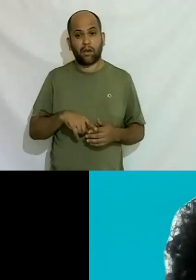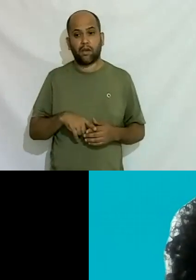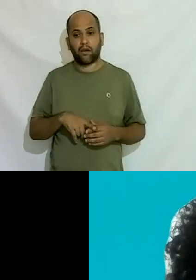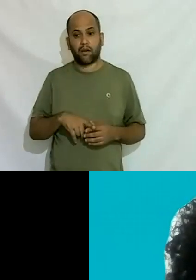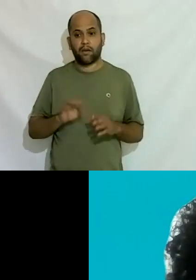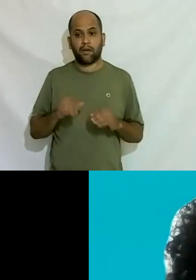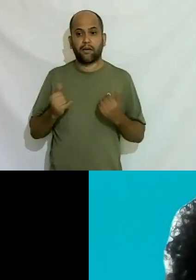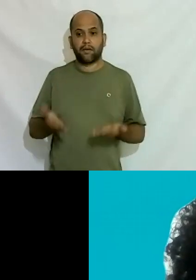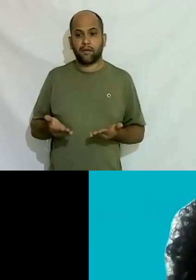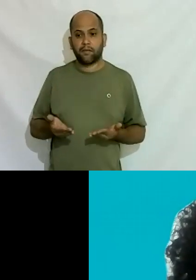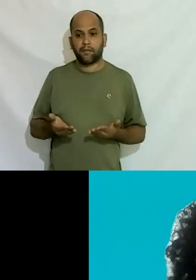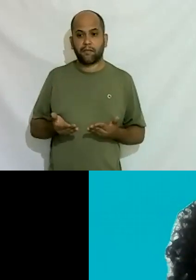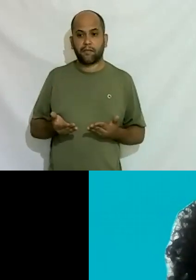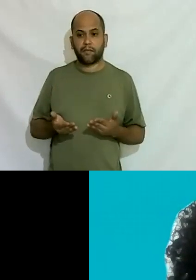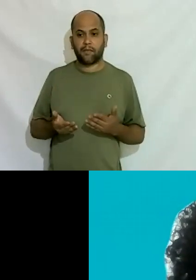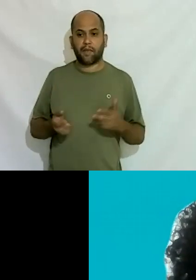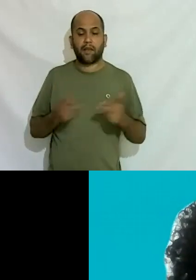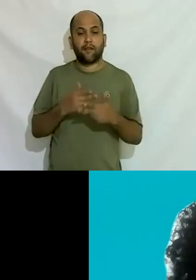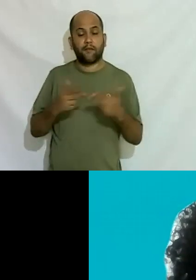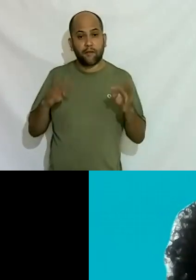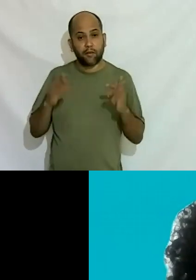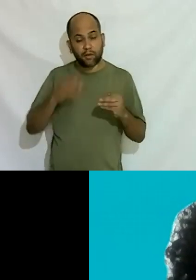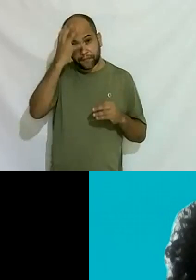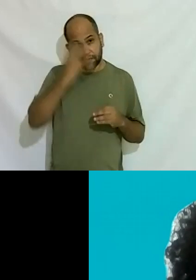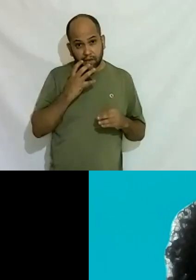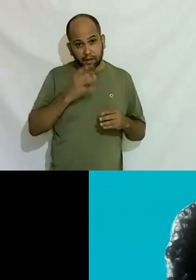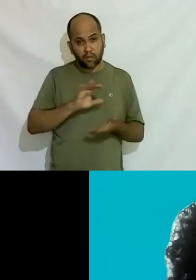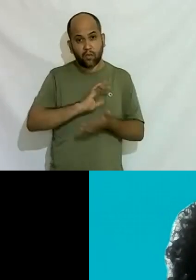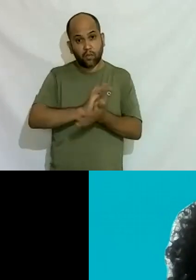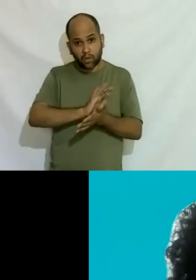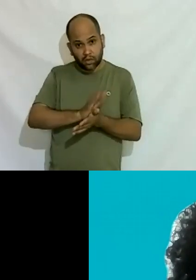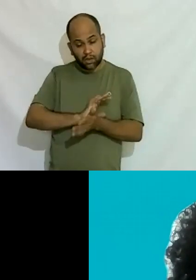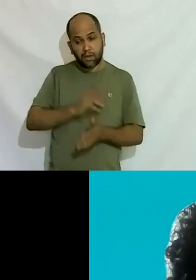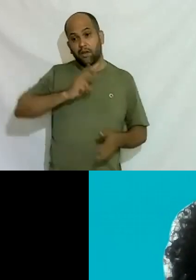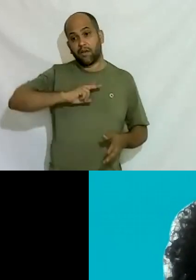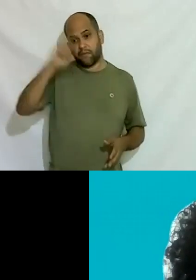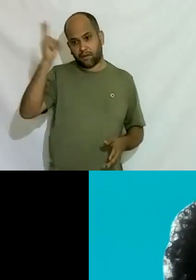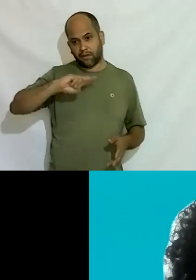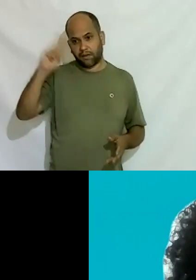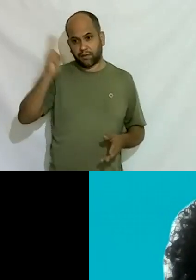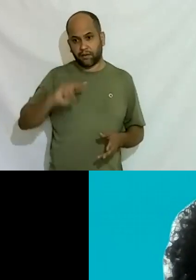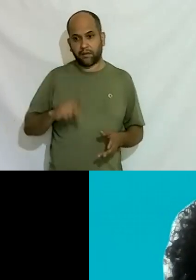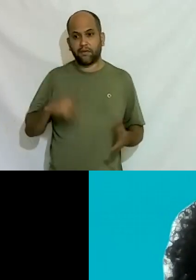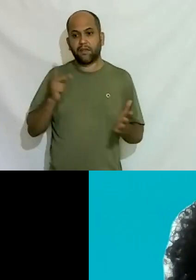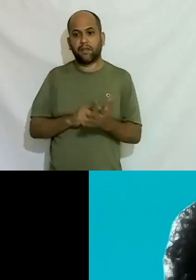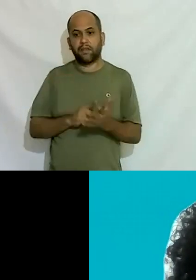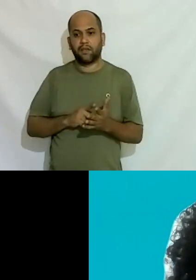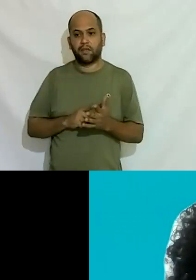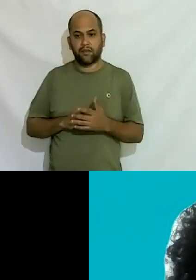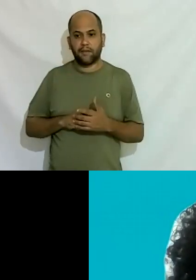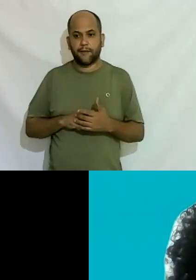essas questões todas são muito sérias o preconceito ele é ele mata de verdade né